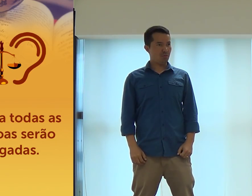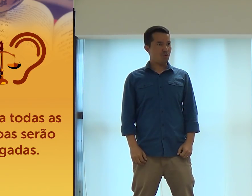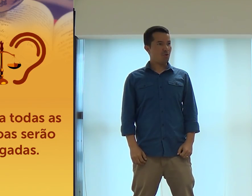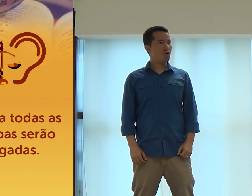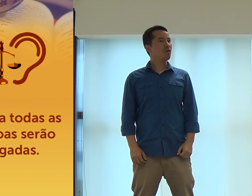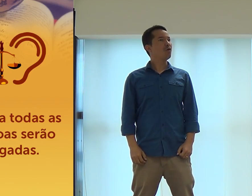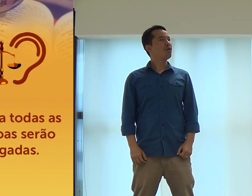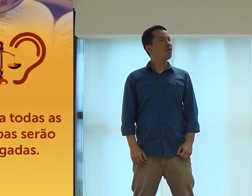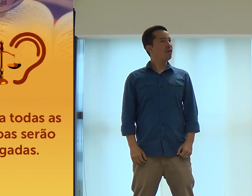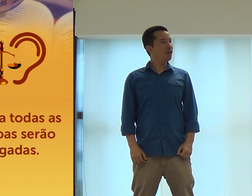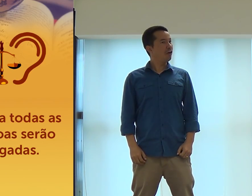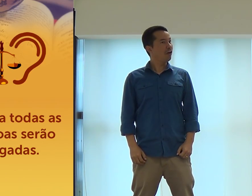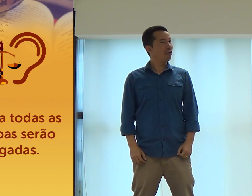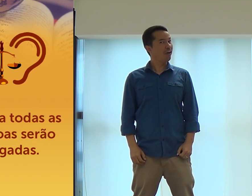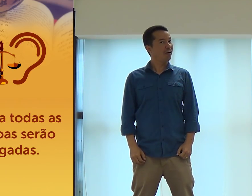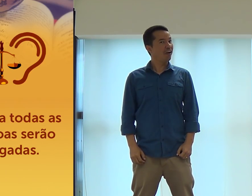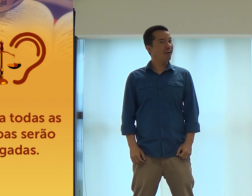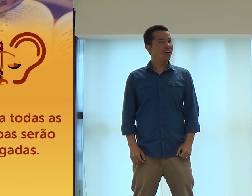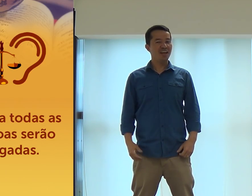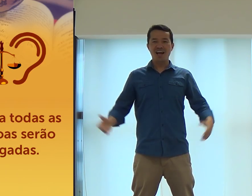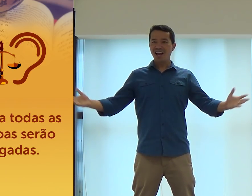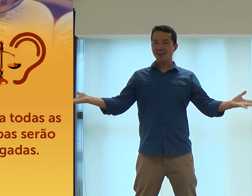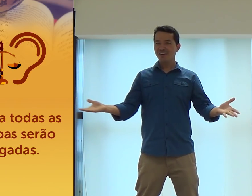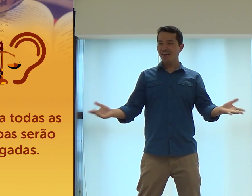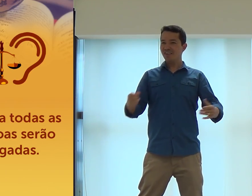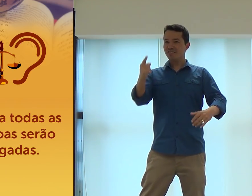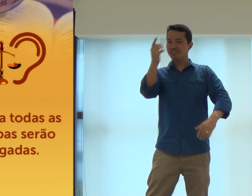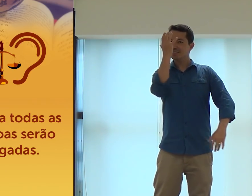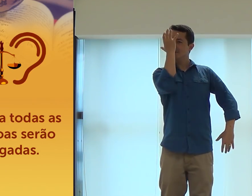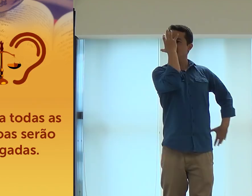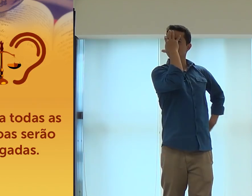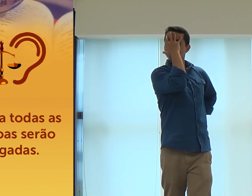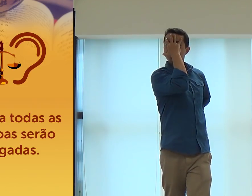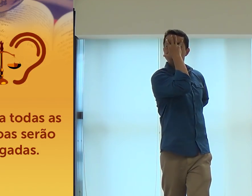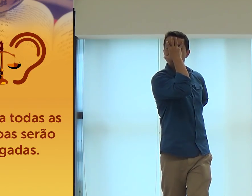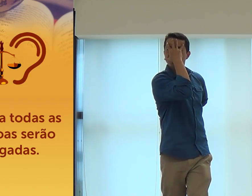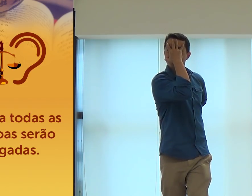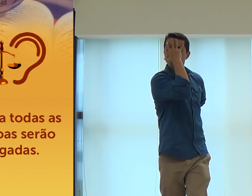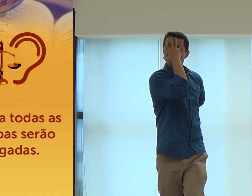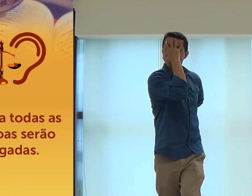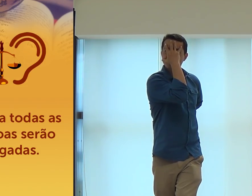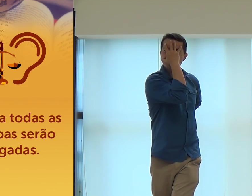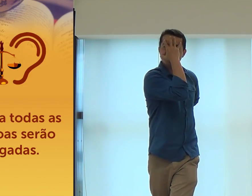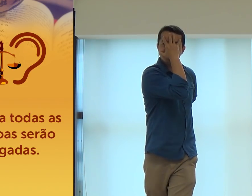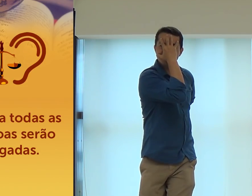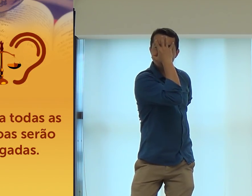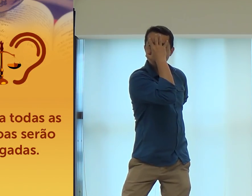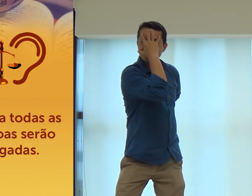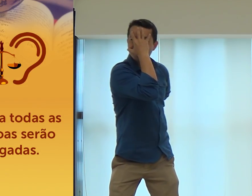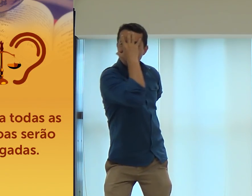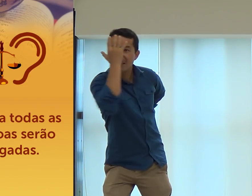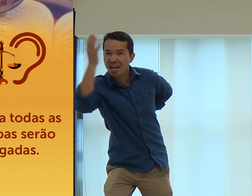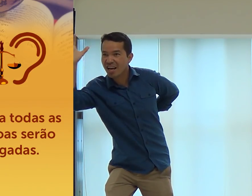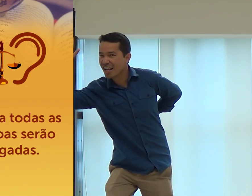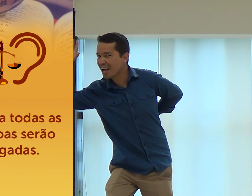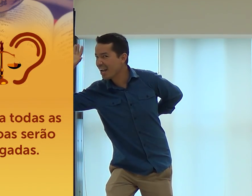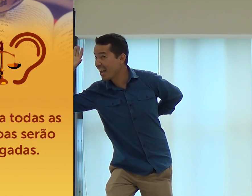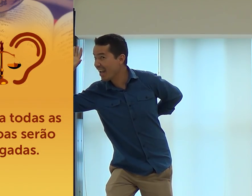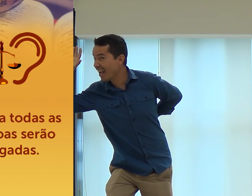rasgado a nossa vida e fosse exposto a Deus. É como se agora você tá ali com uma máscara, né? Ela vai